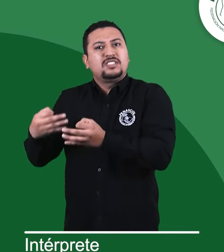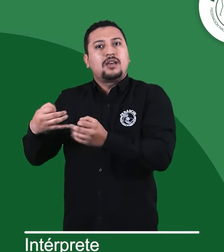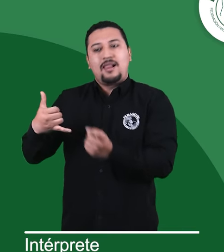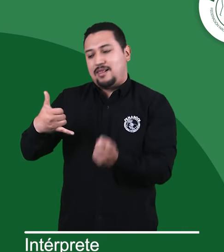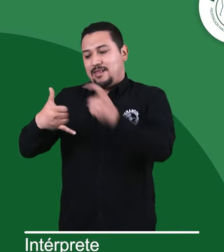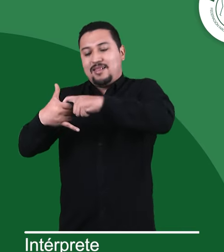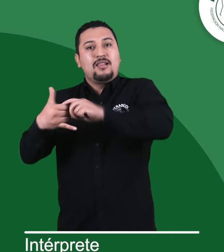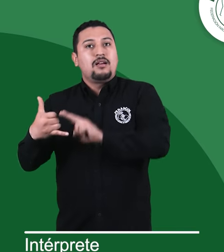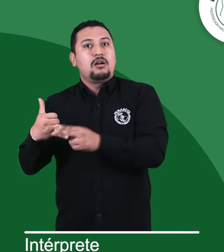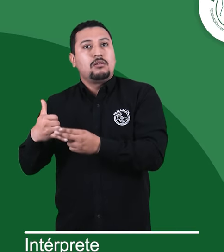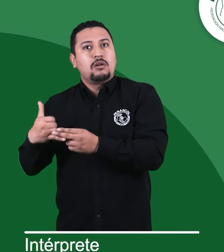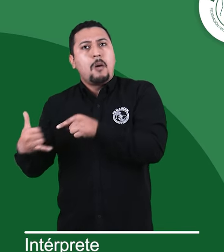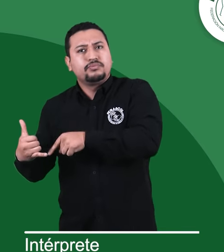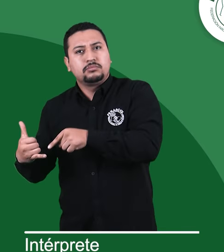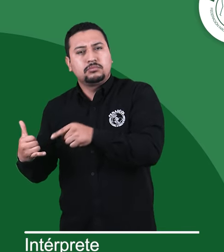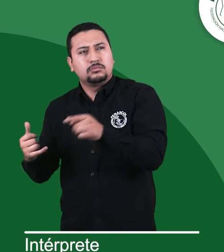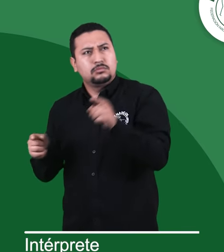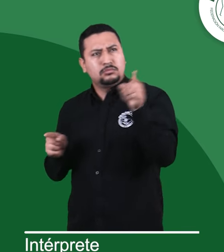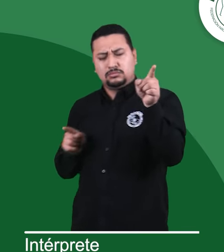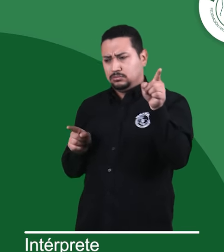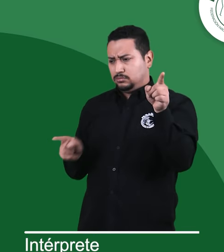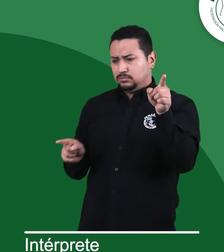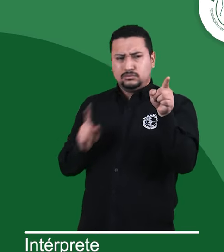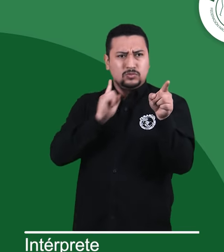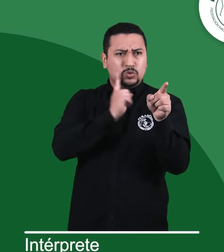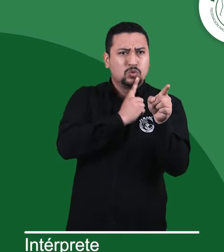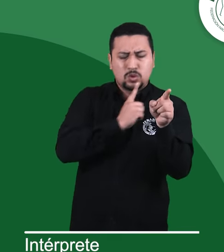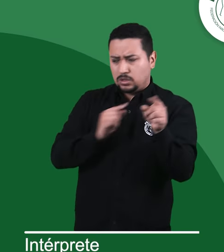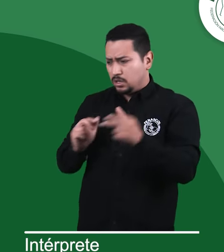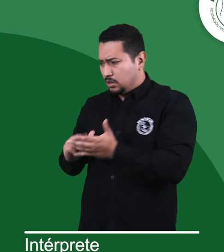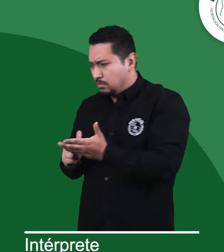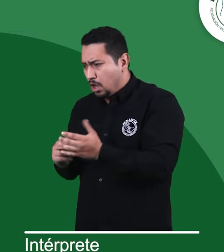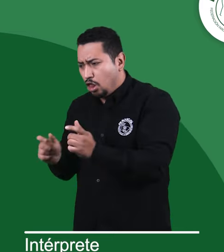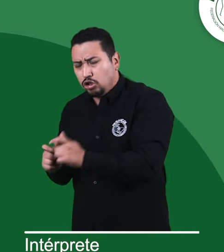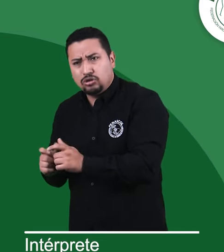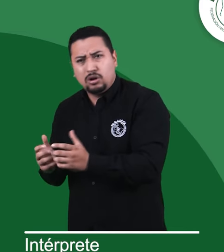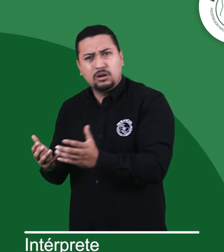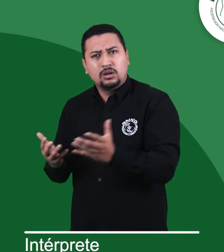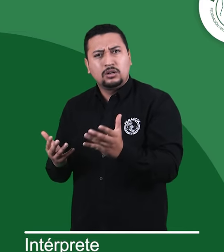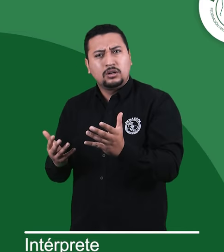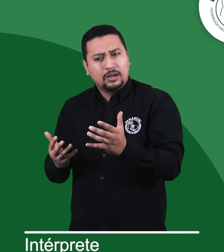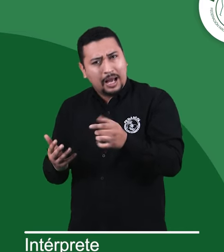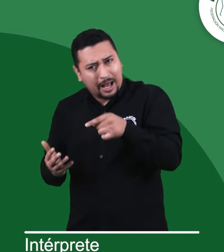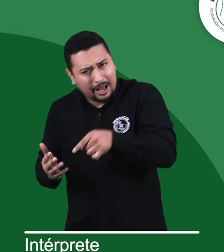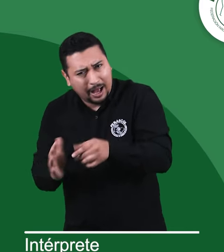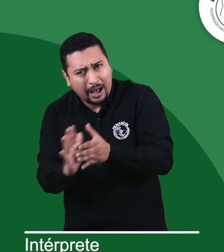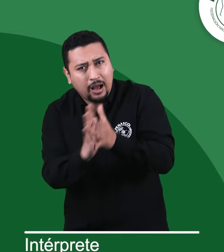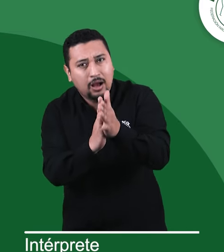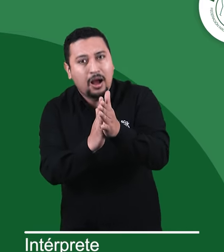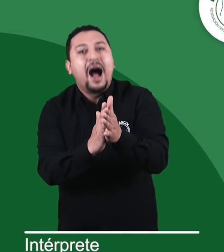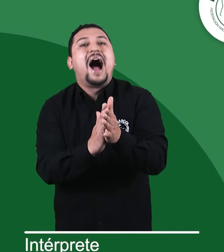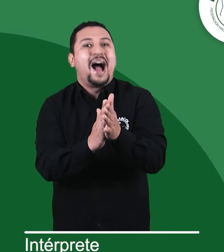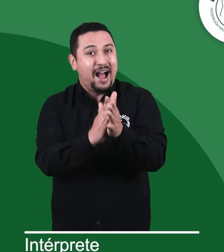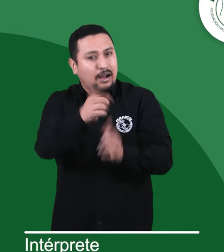intérpretes oficiales registrados en el Registro Nacional de Intérpretes. Ahora, con esa premisa,